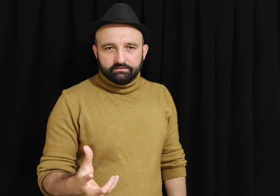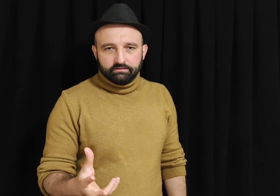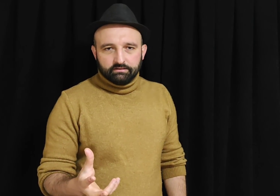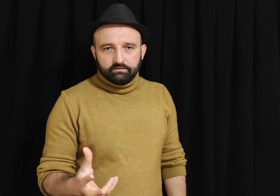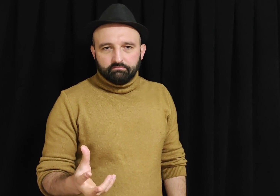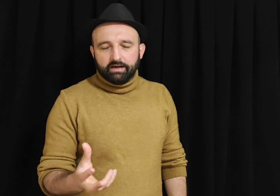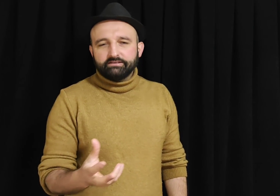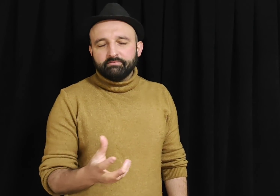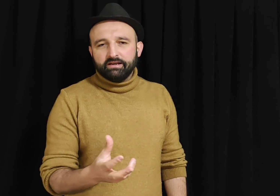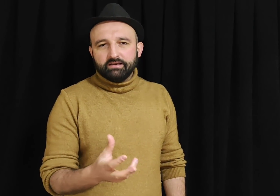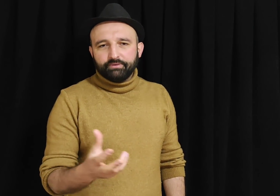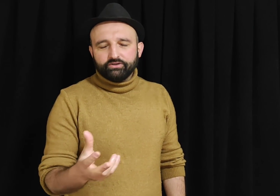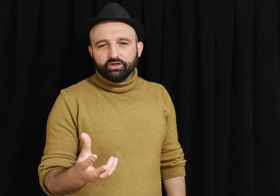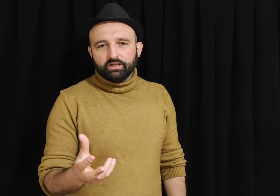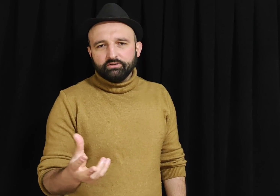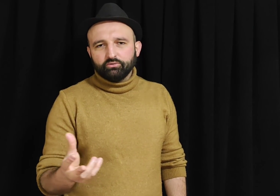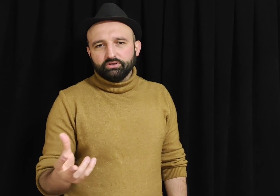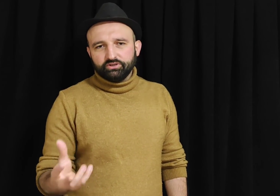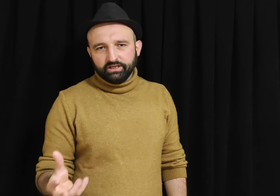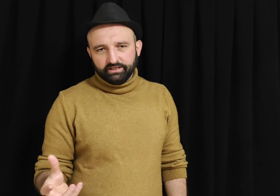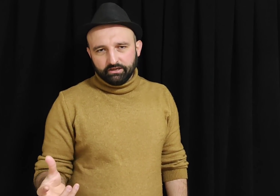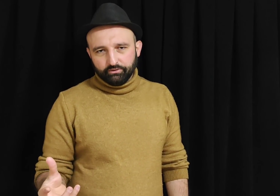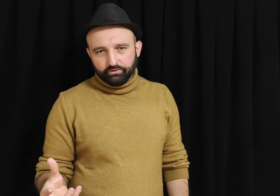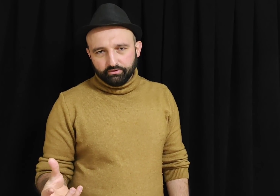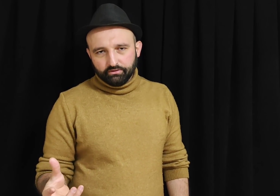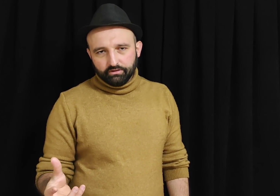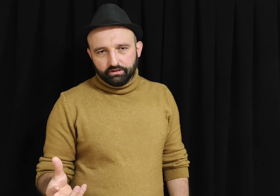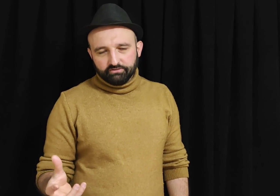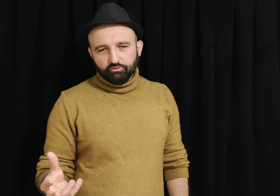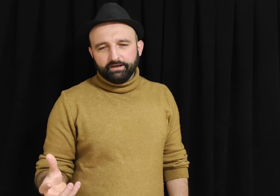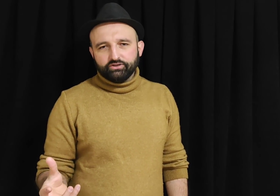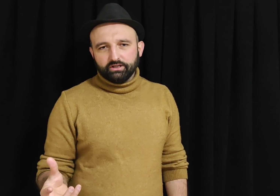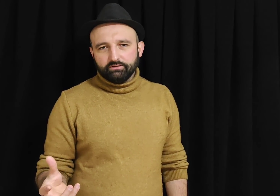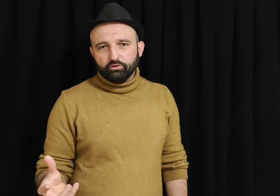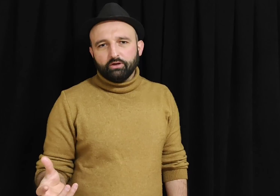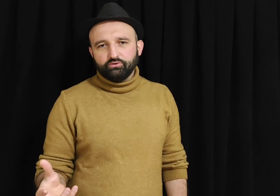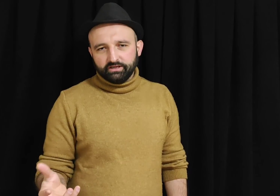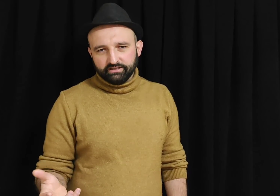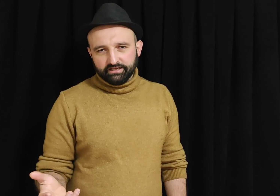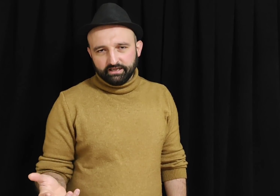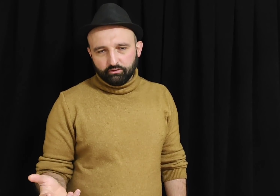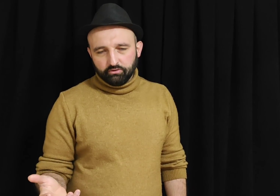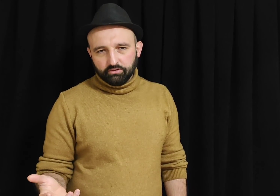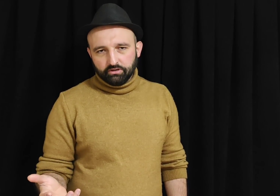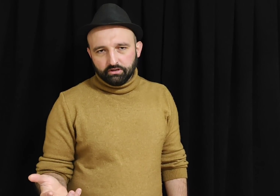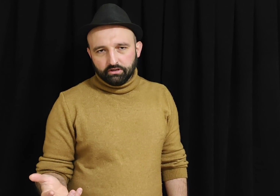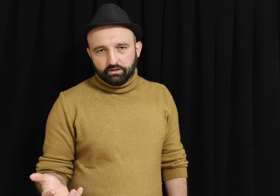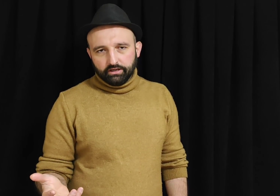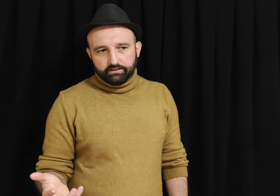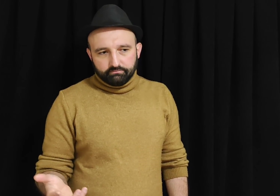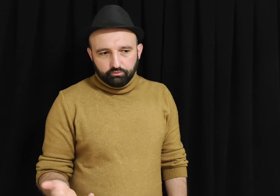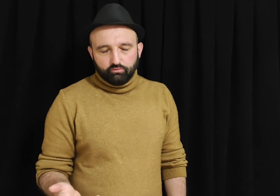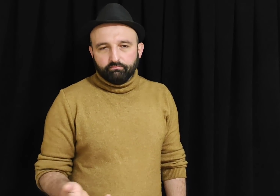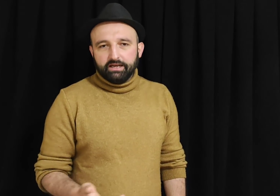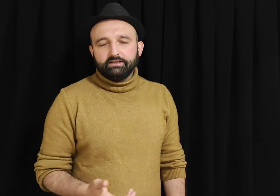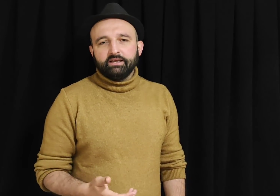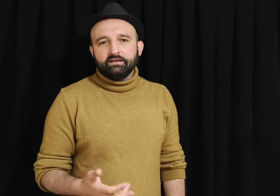malzemeleri, parçaları yurt dışından geliyor. Şimdi bu parçalar dolar üzerinden geliyor. Bu belediyenin